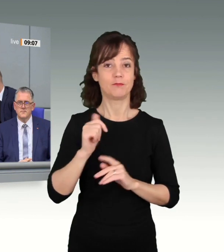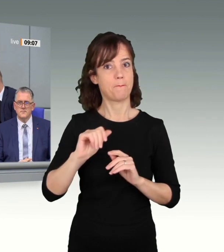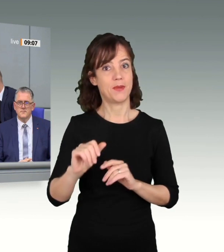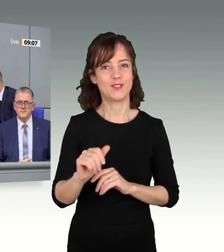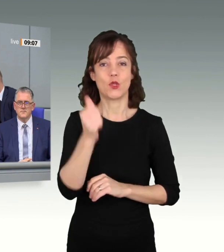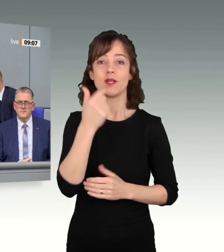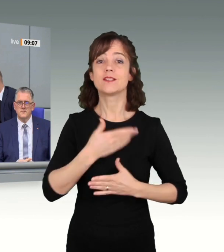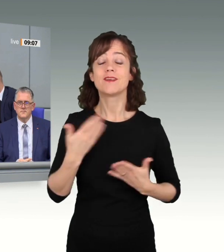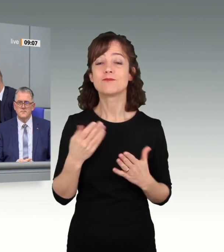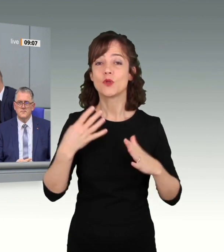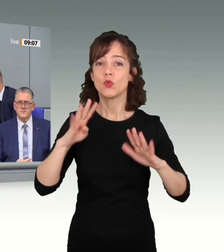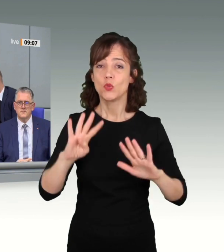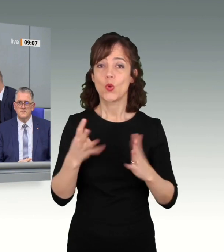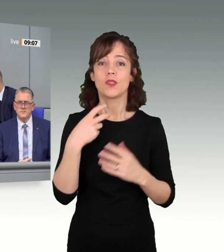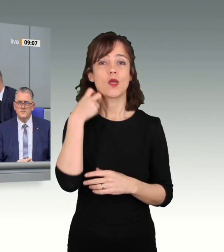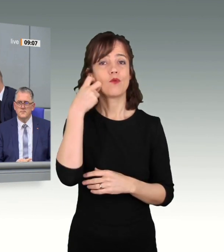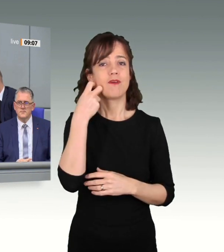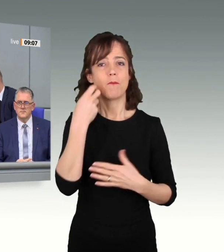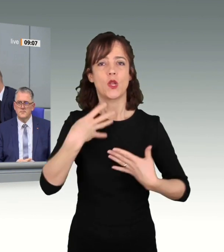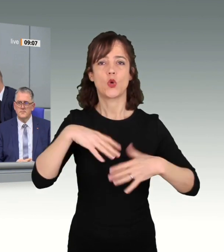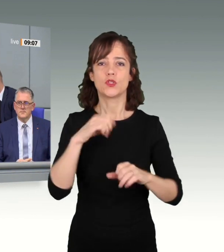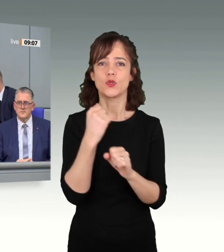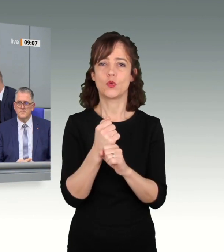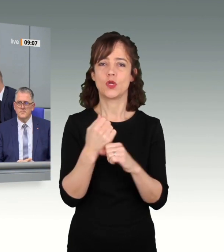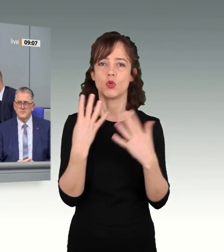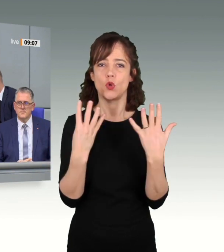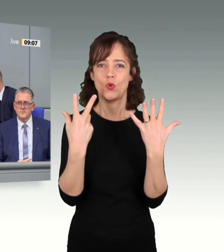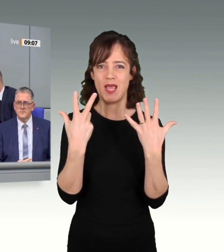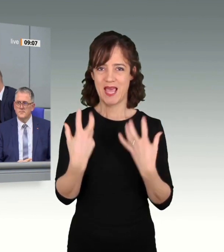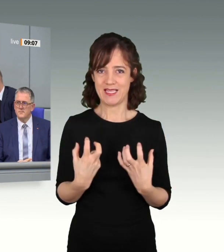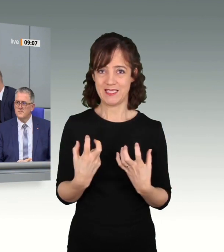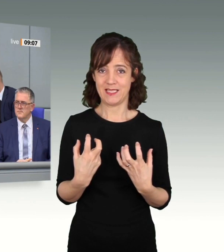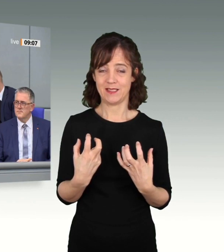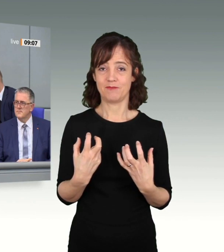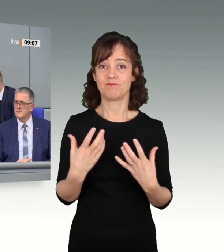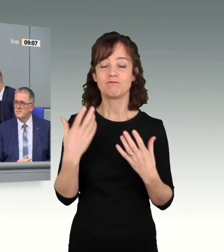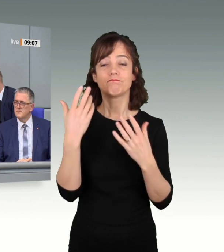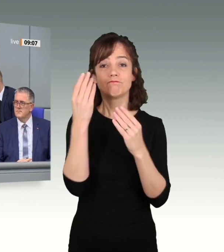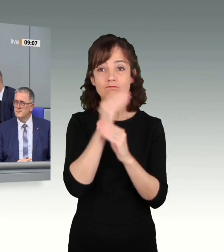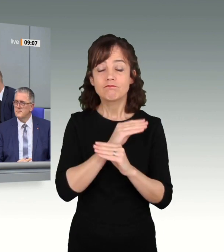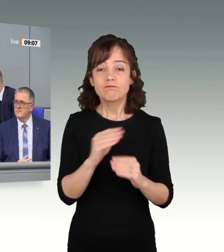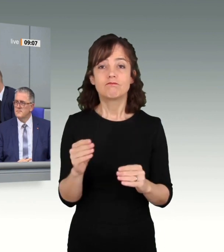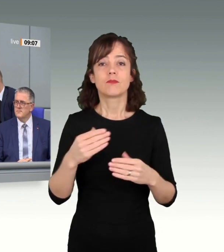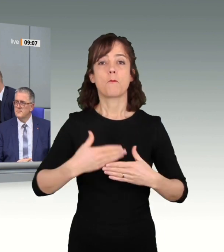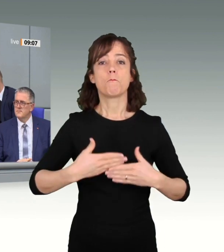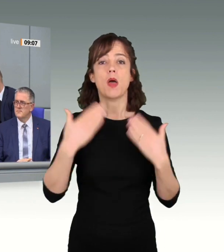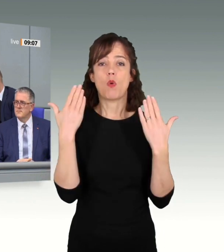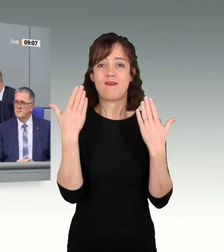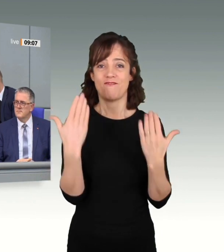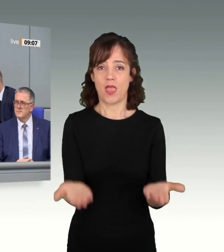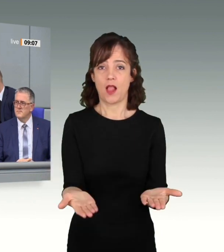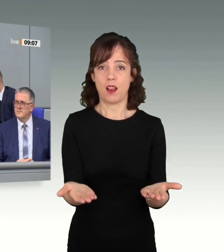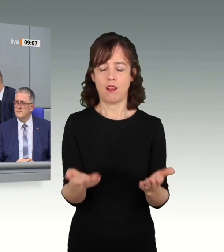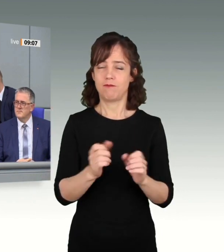sie der 9. November 1989. Als die Nachricht vom Fall der Mauer sich